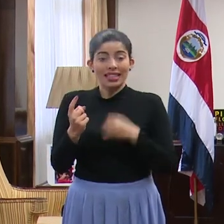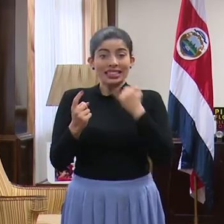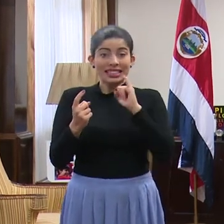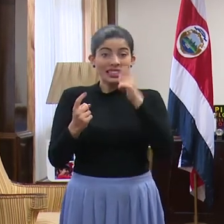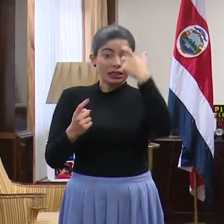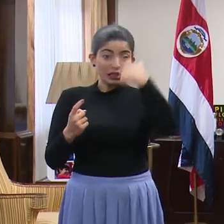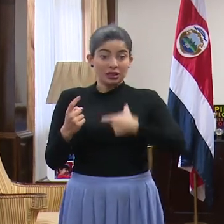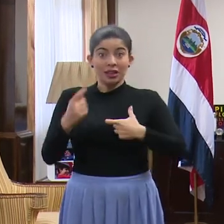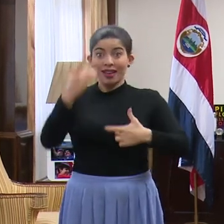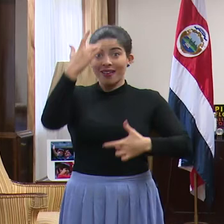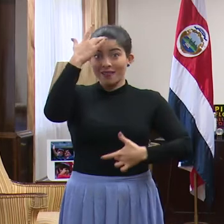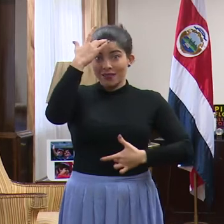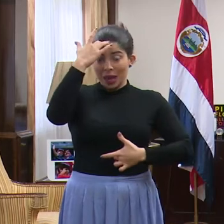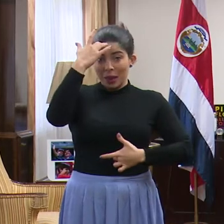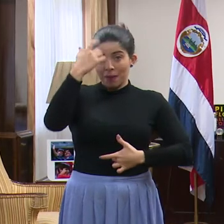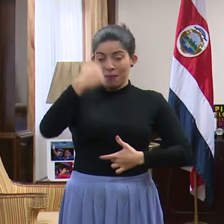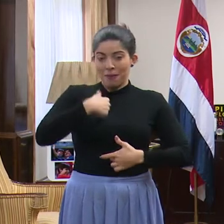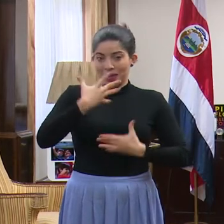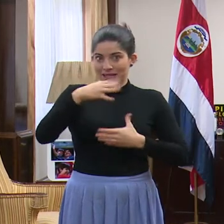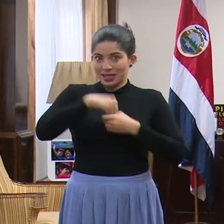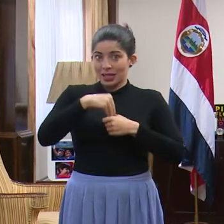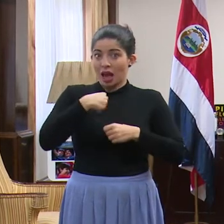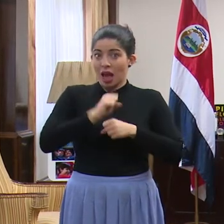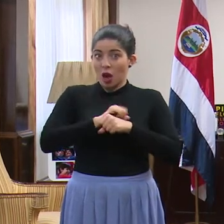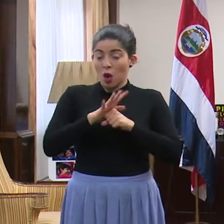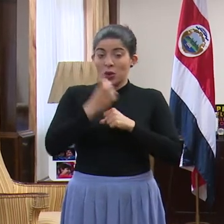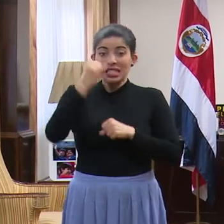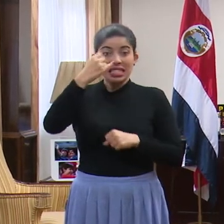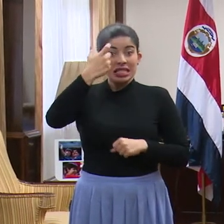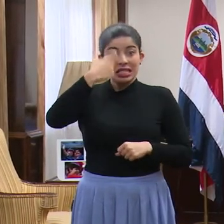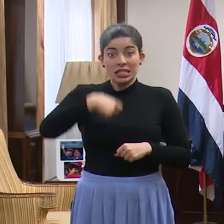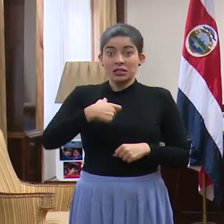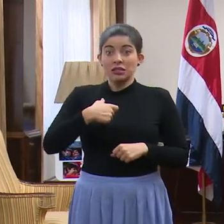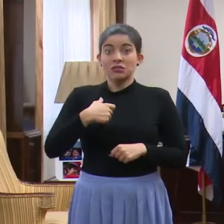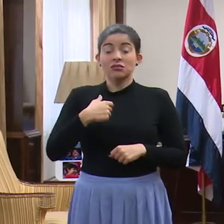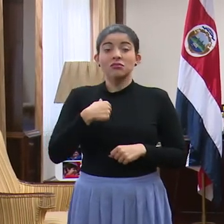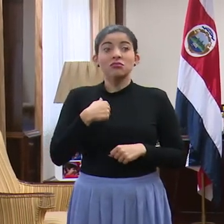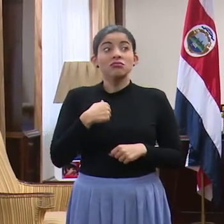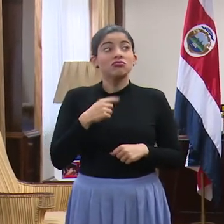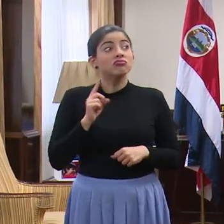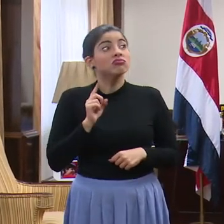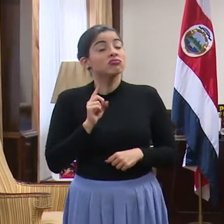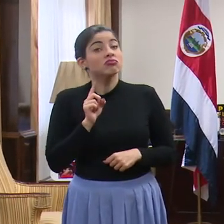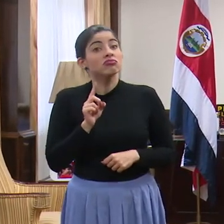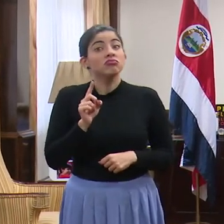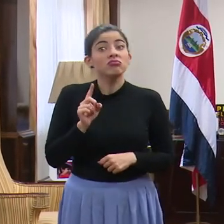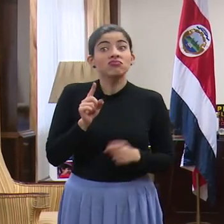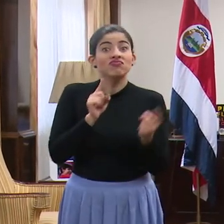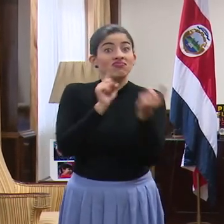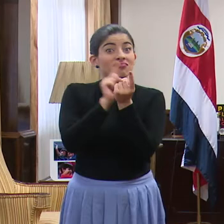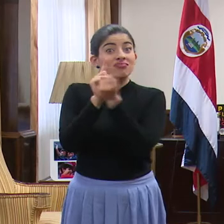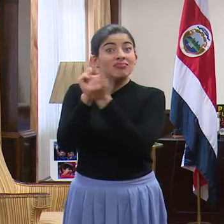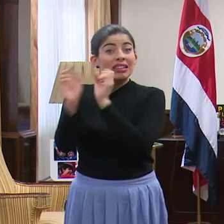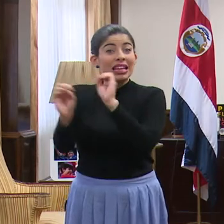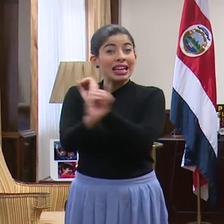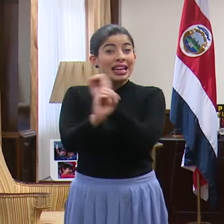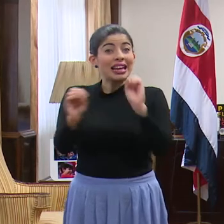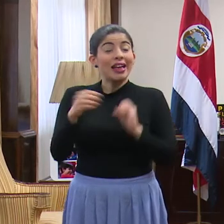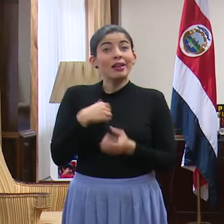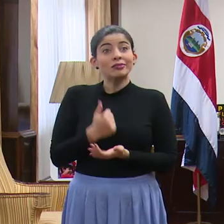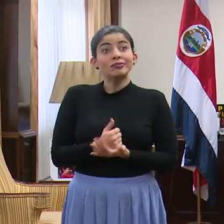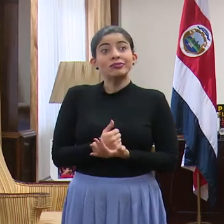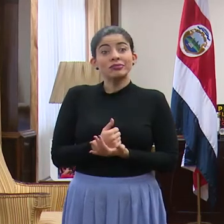enferma, si la persona contagiada no encuentra en su camino a ninguna otra persona,